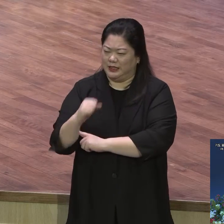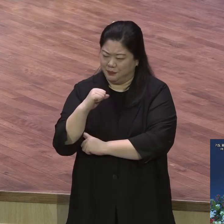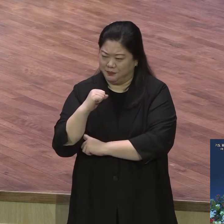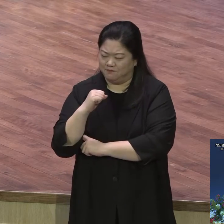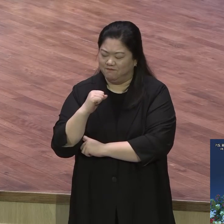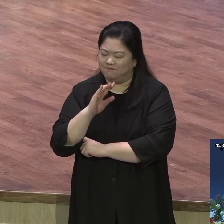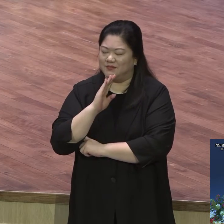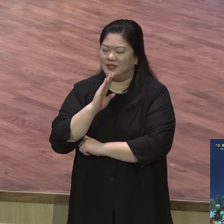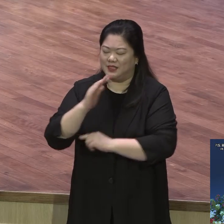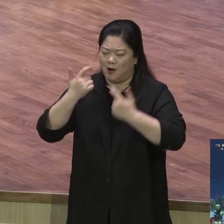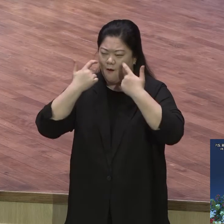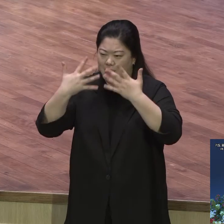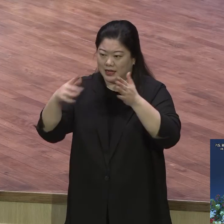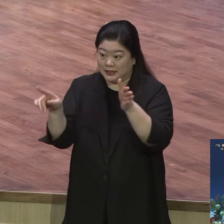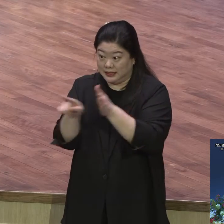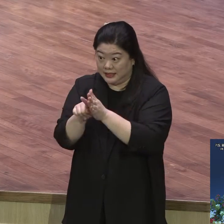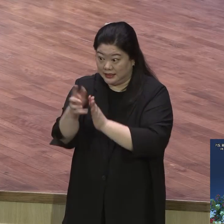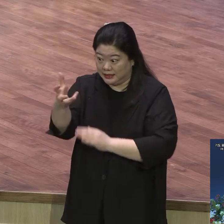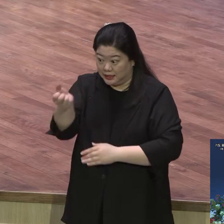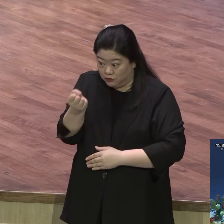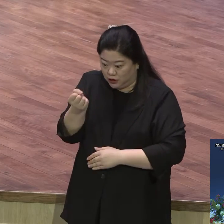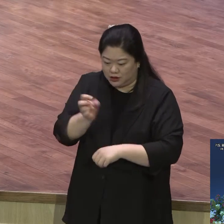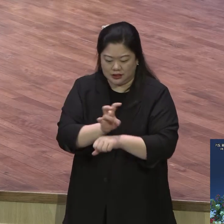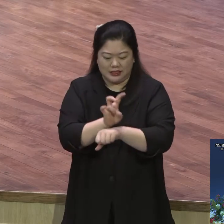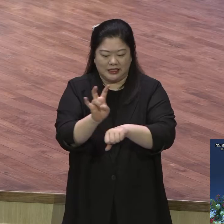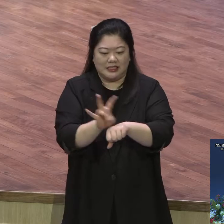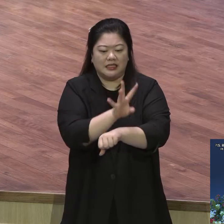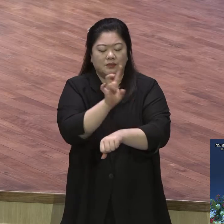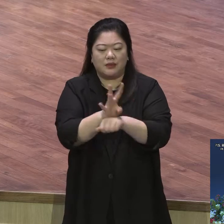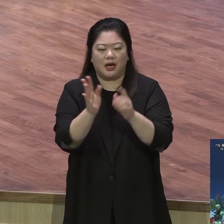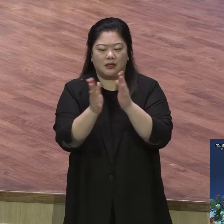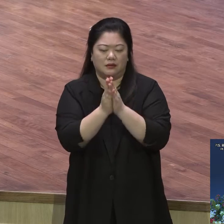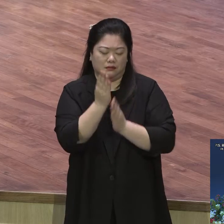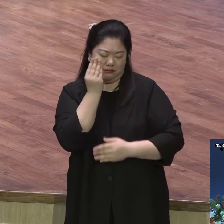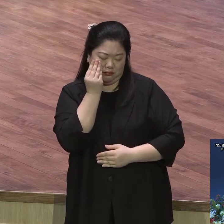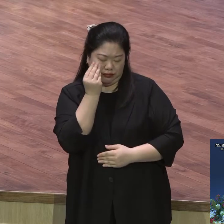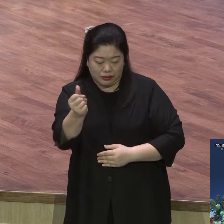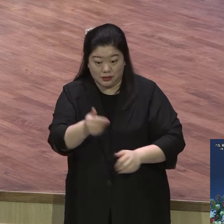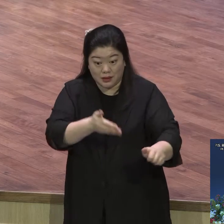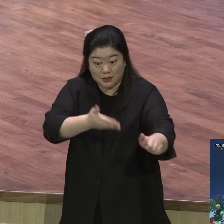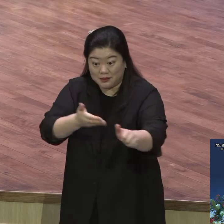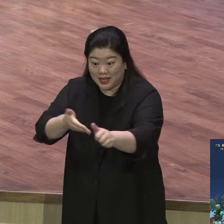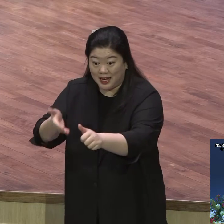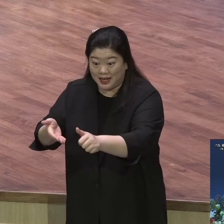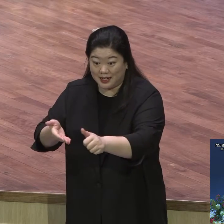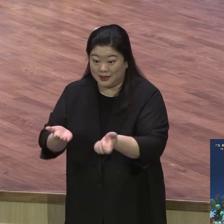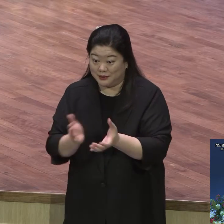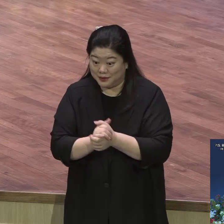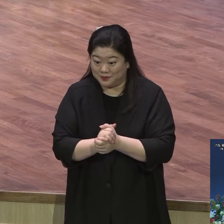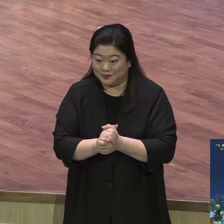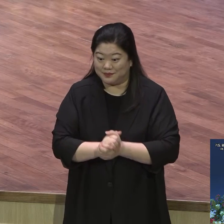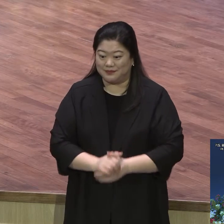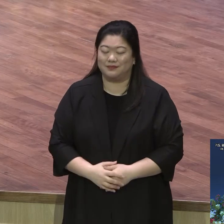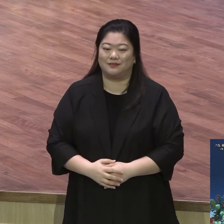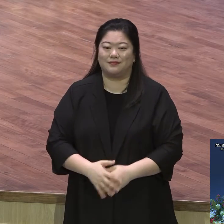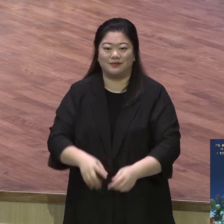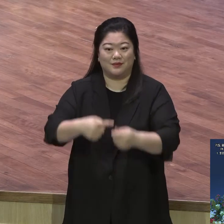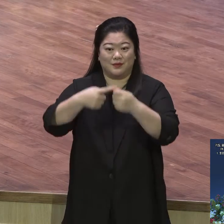24 기도 자가 다 되시기를 주님으로 축복합니다. 그럼 첫째로 좋은 것으로